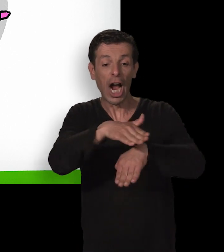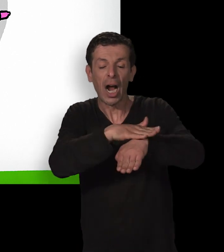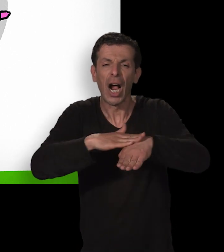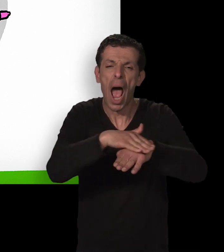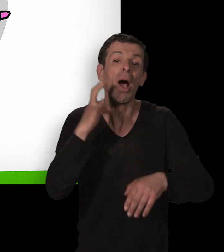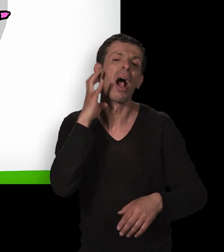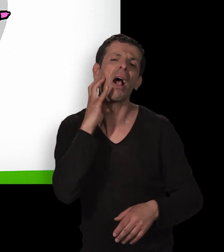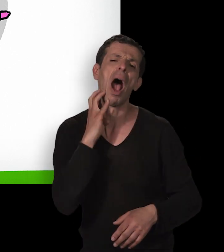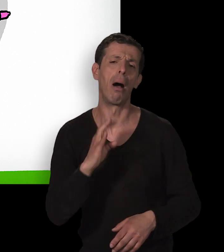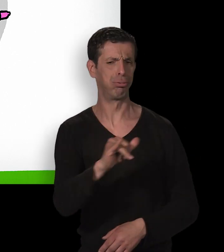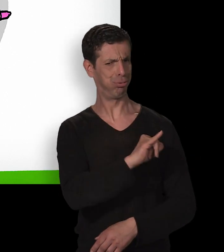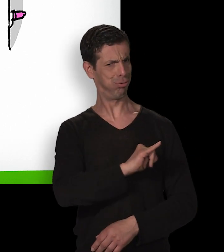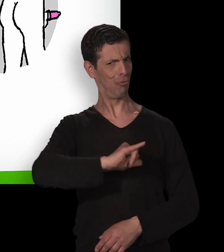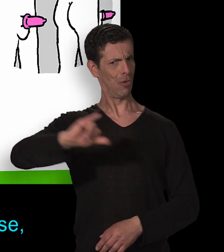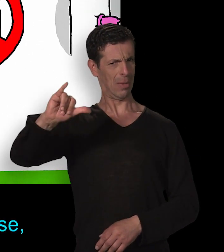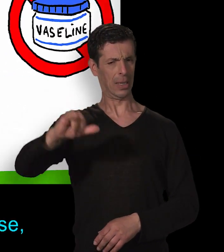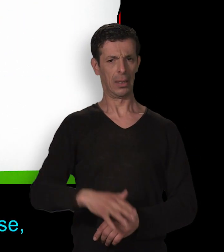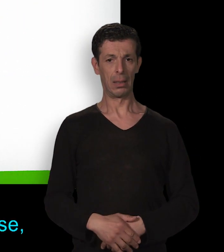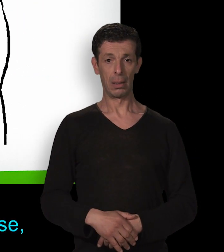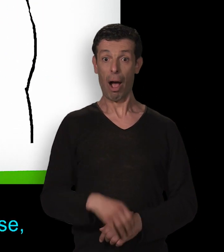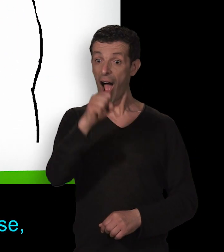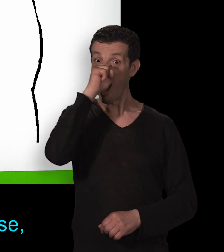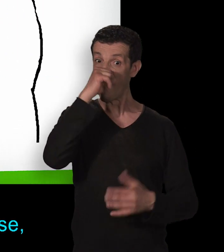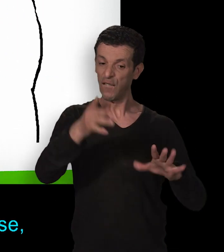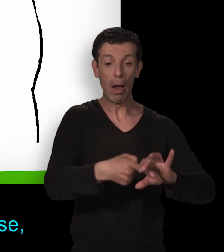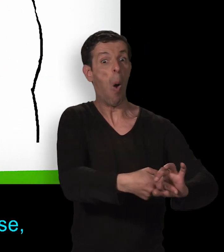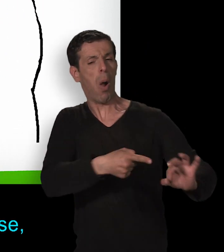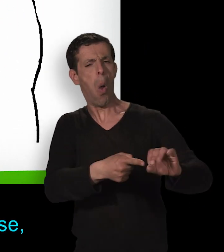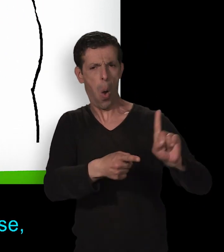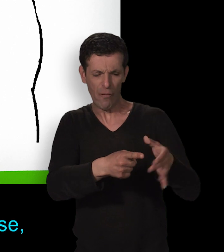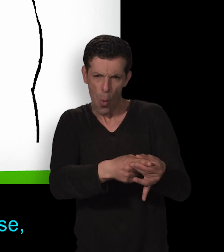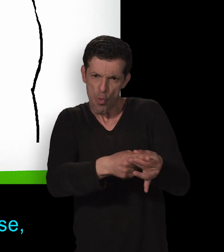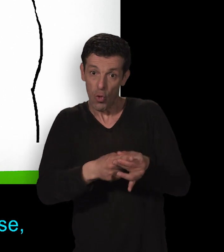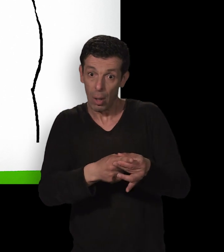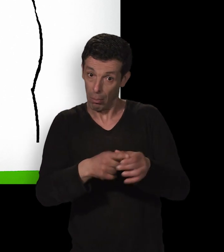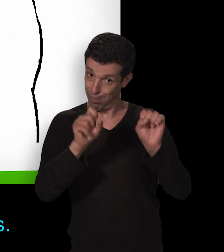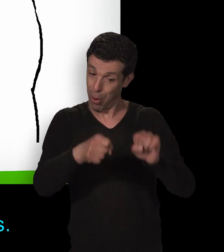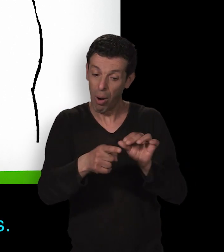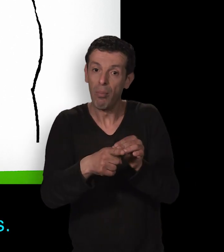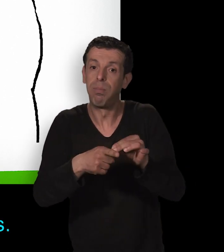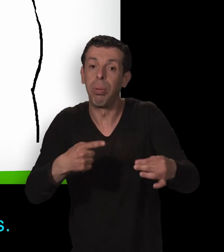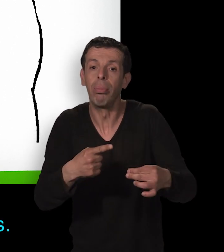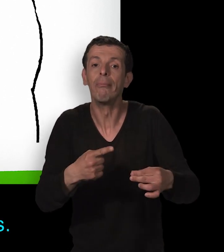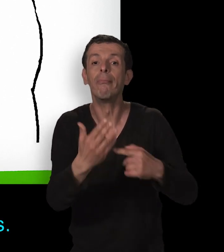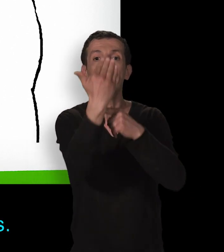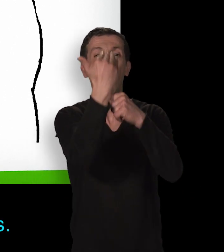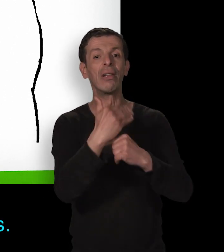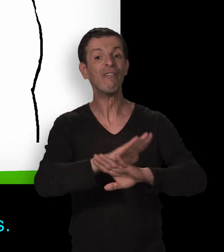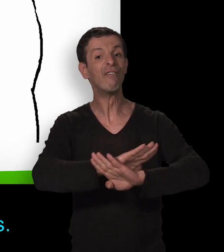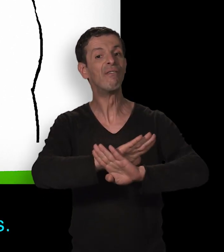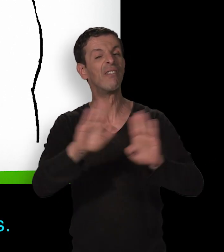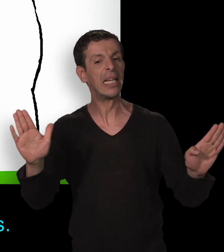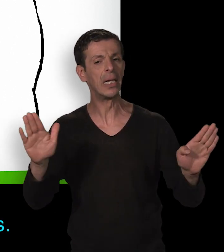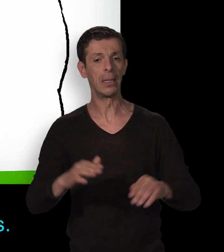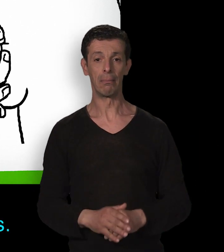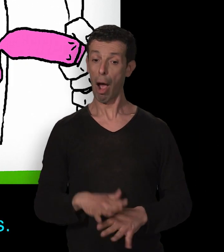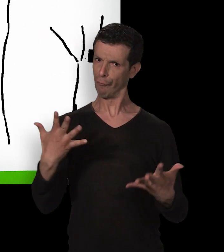le beurre ou la vaseline. Quand vous vous retirez, tenez bien le préservatif à la base, sinon le sperme va couler et vous ne